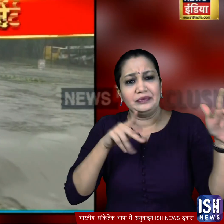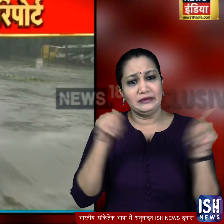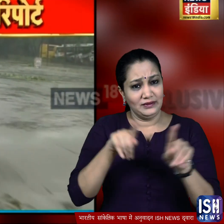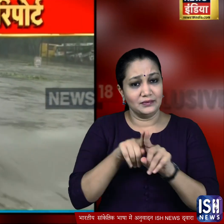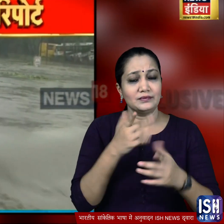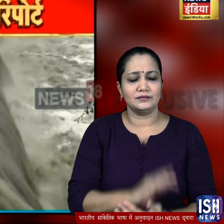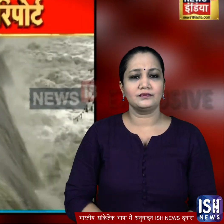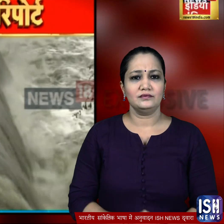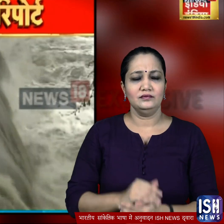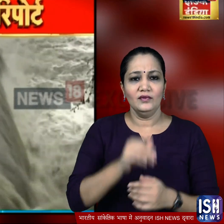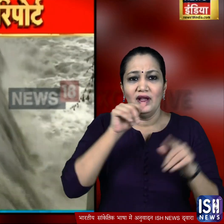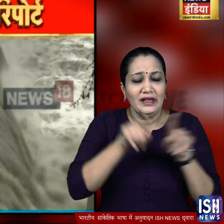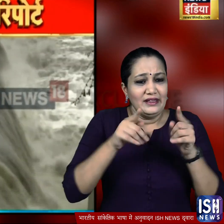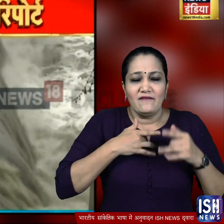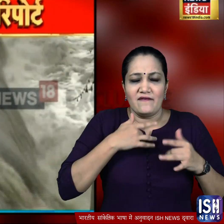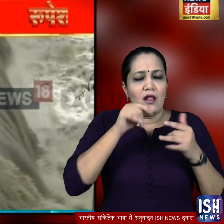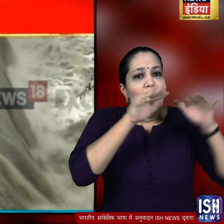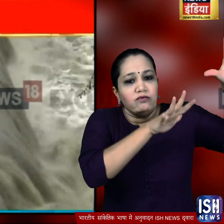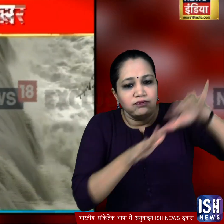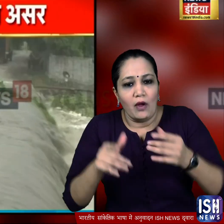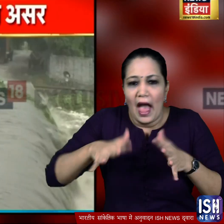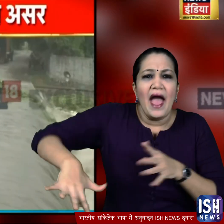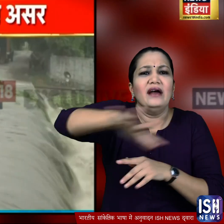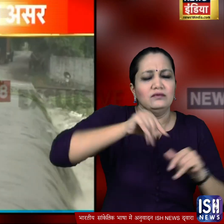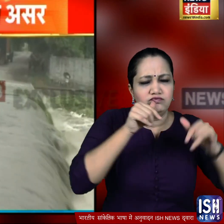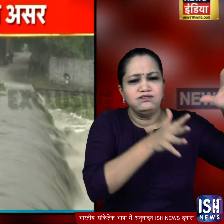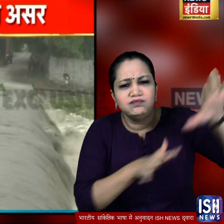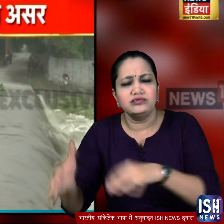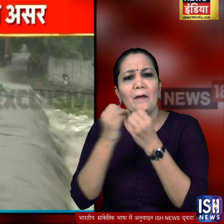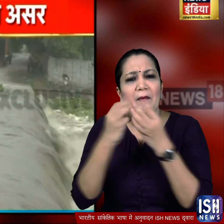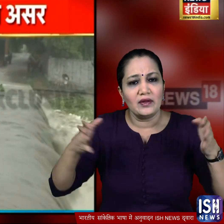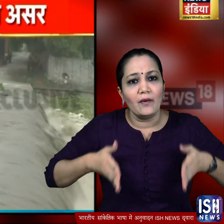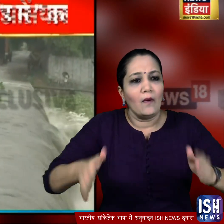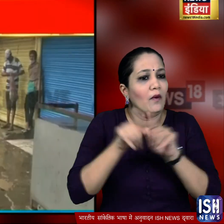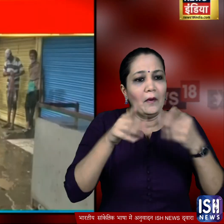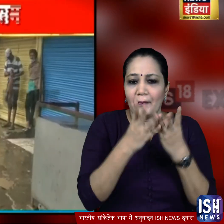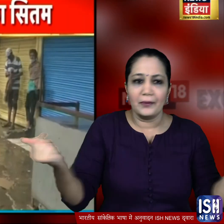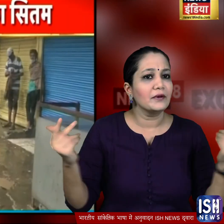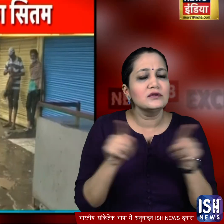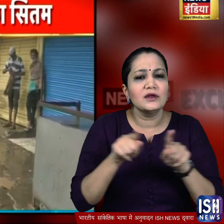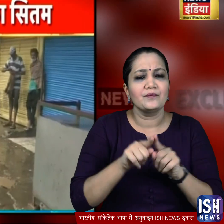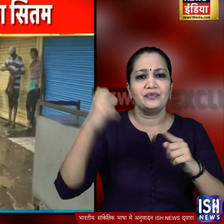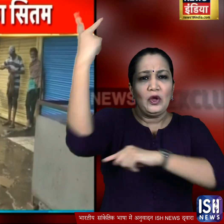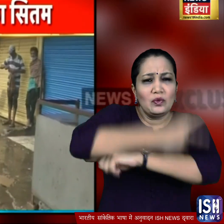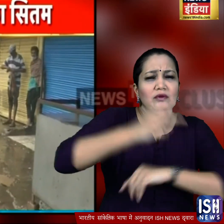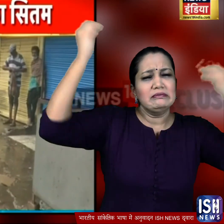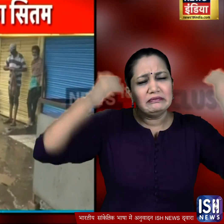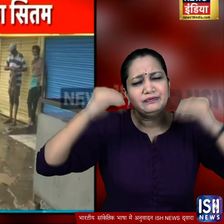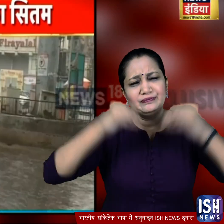वहाँ के कुछ हिलाकों में पानी सेलाब बन कर बहता नजर आया इस सेलाब में वहाँ के कई रास्ते भी डूब गए दो दिन से हो रही बारिश की वज़े से उन लोगों को